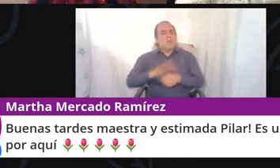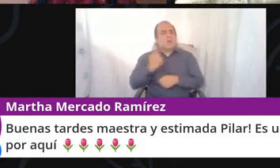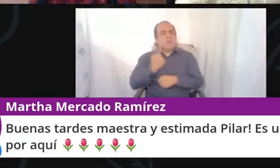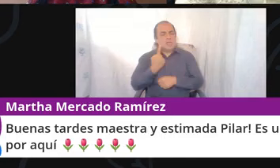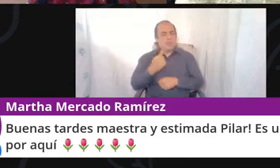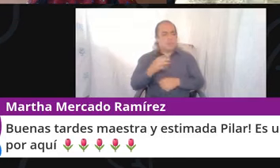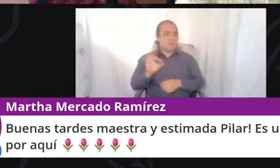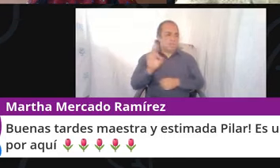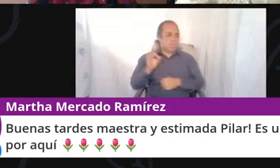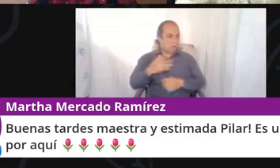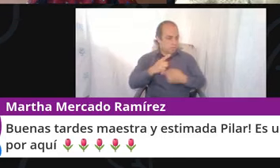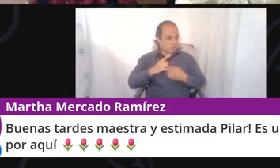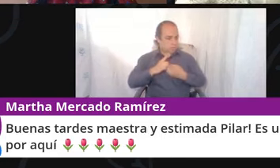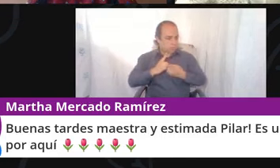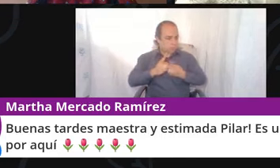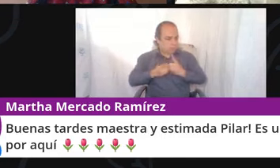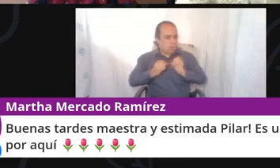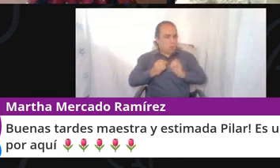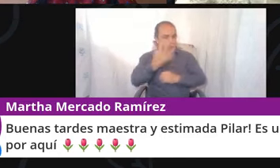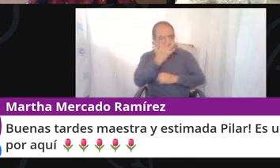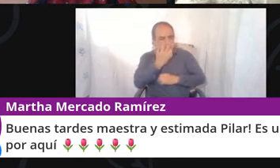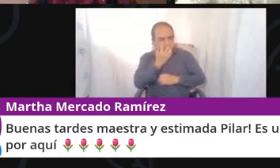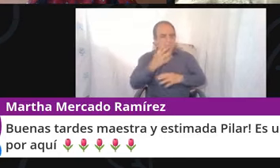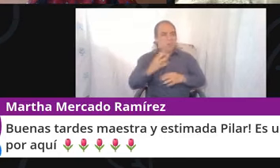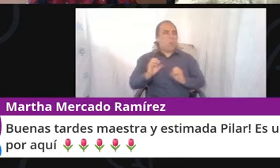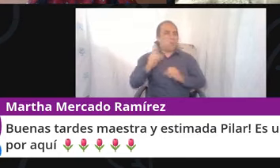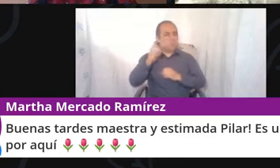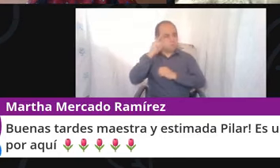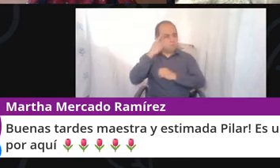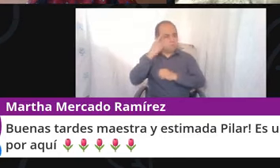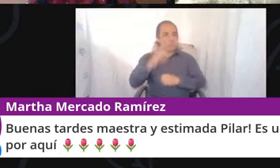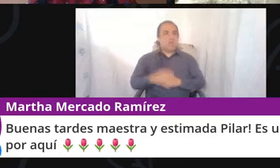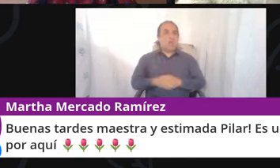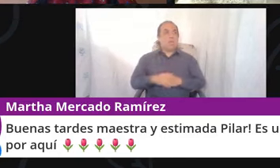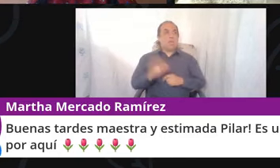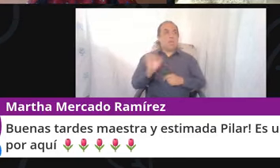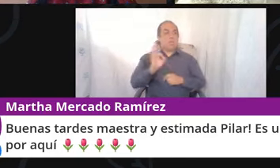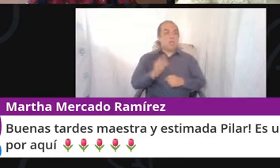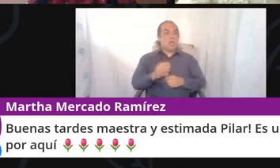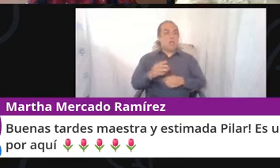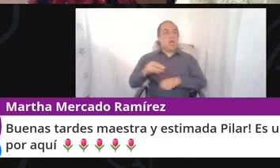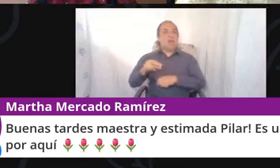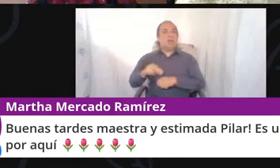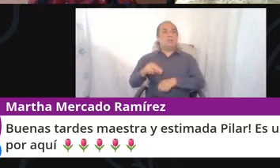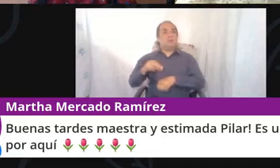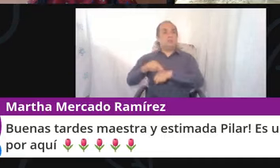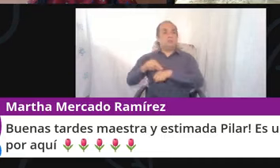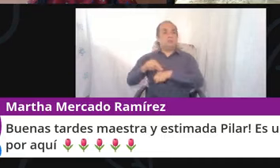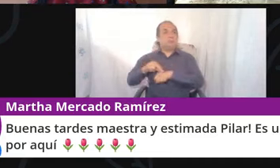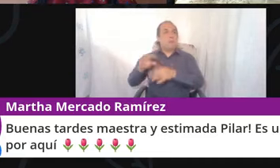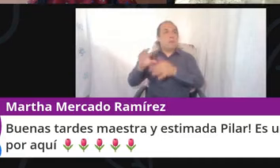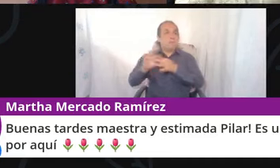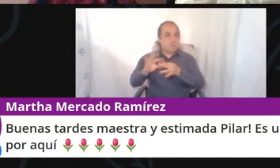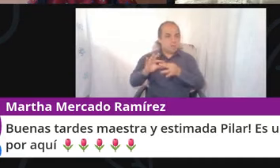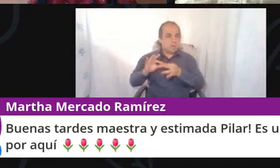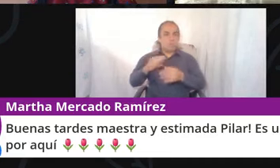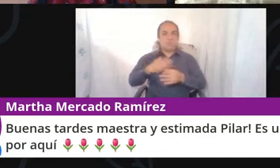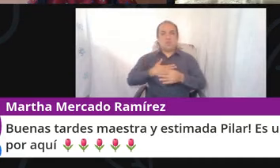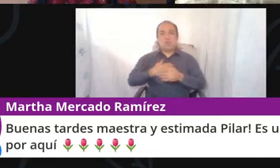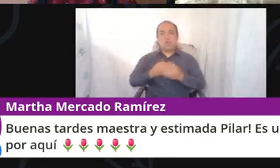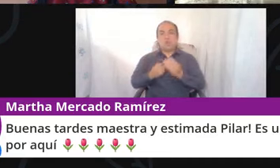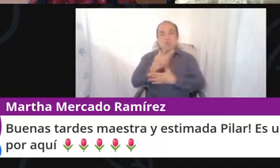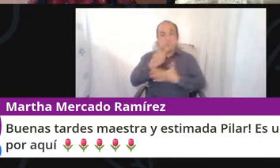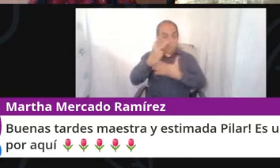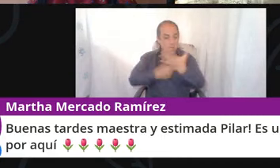la psicóloga se me ocurre, me da estrategias para yo evitar angustia o esta ansiedad anticipatoria ante el nuevo ciclo escolar, porque ahorita va a